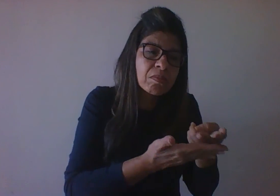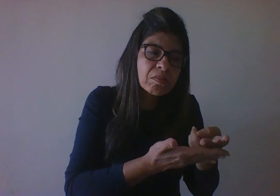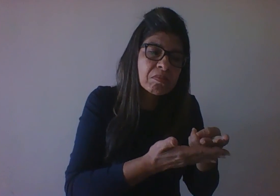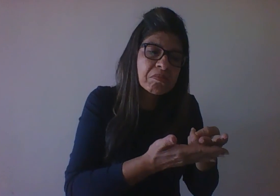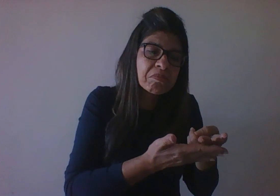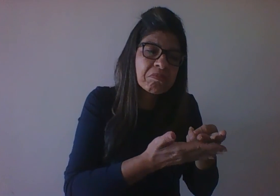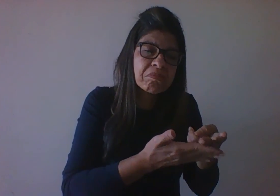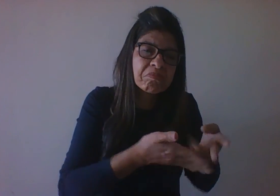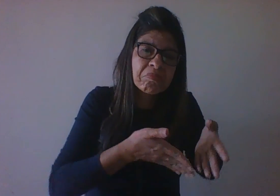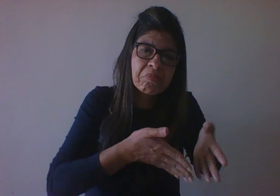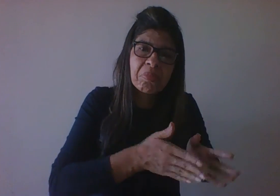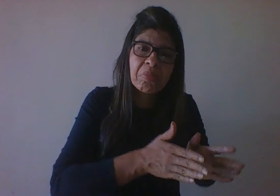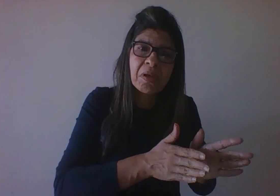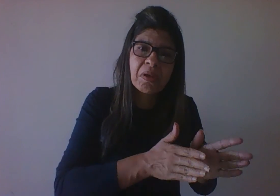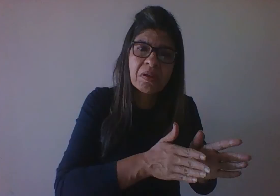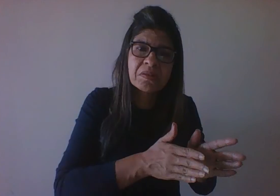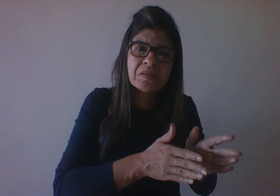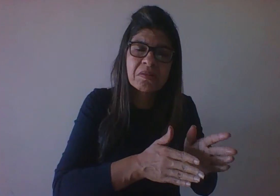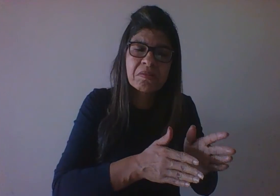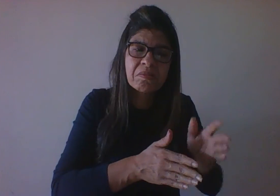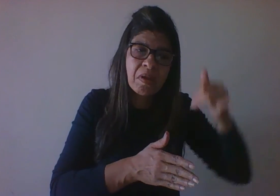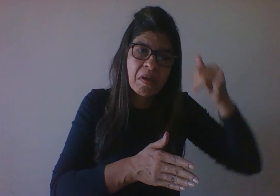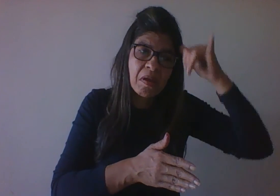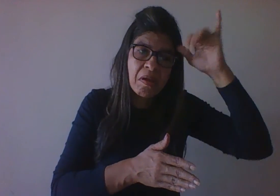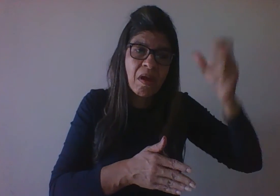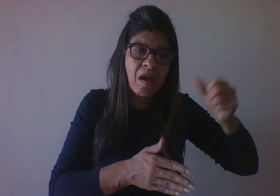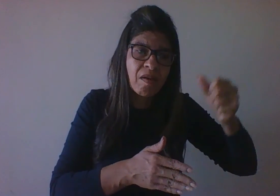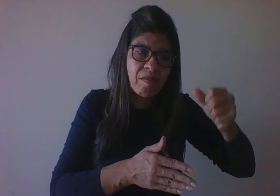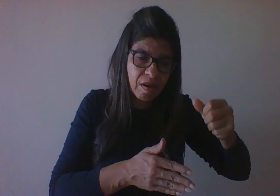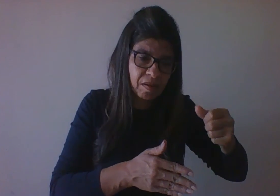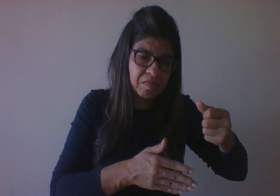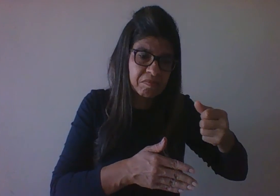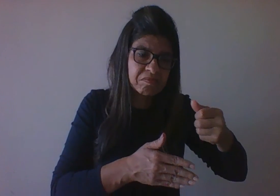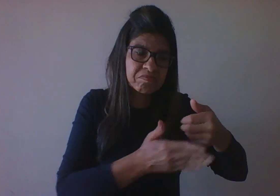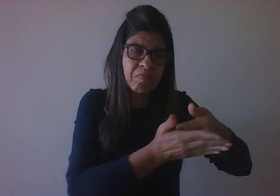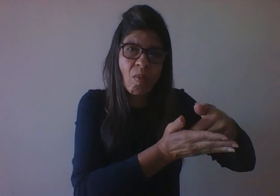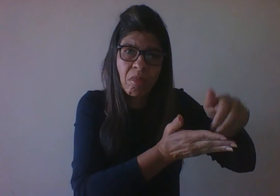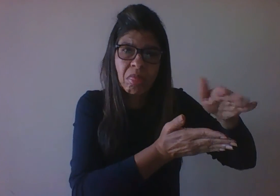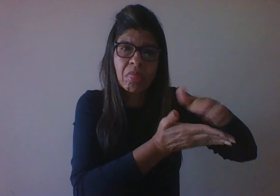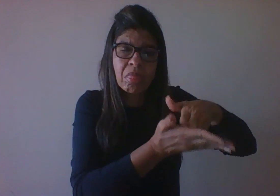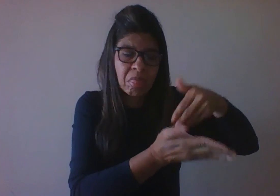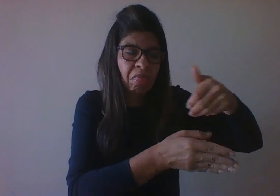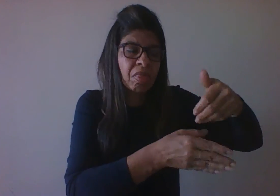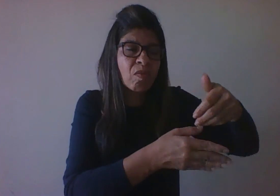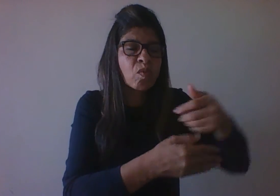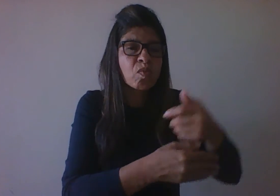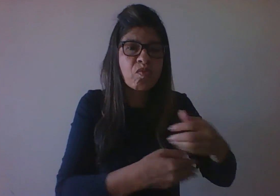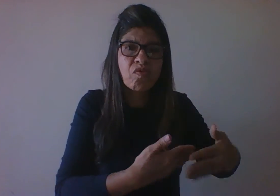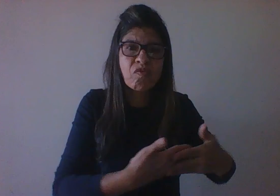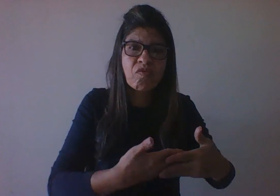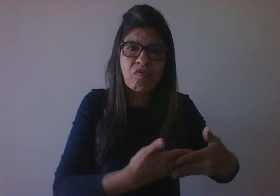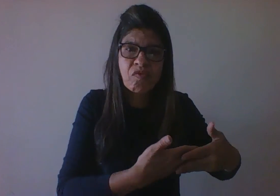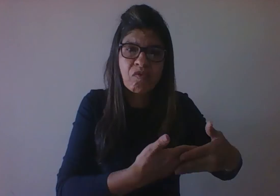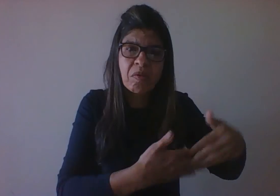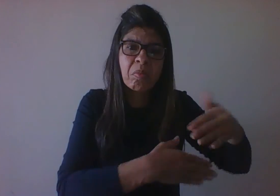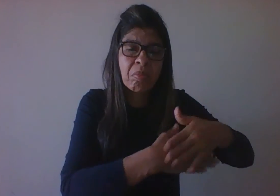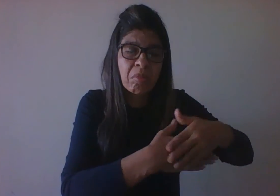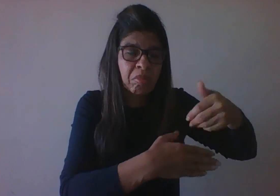vaca vai lá, duas cabeçadas, duas lambidas no bezerro, ele levanta e vai mamar. O filhote de cachorro recebe uma lambida